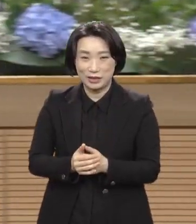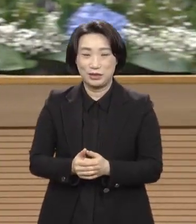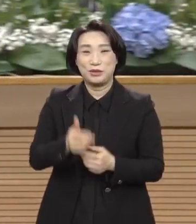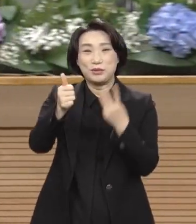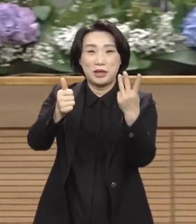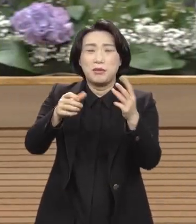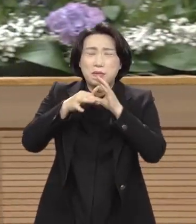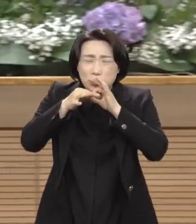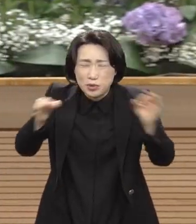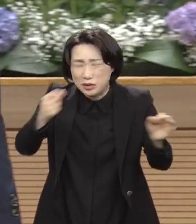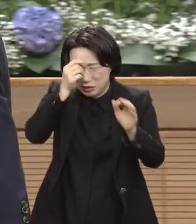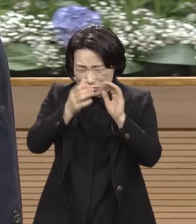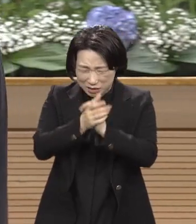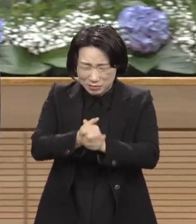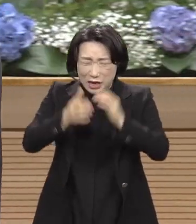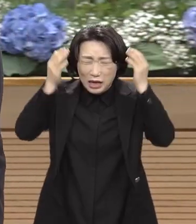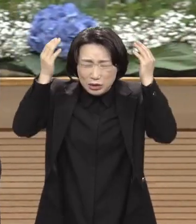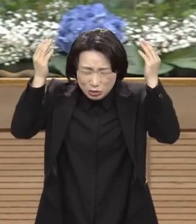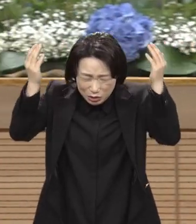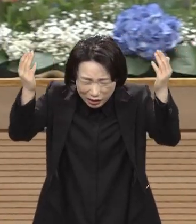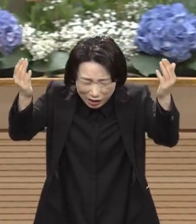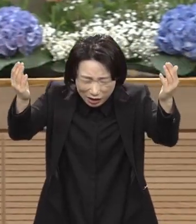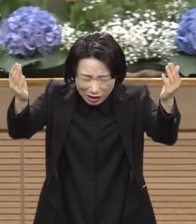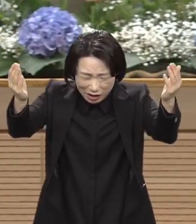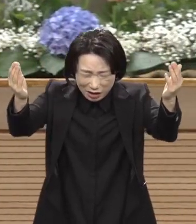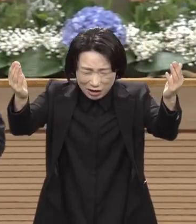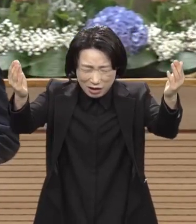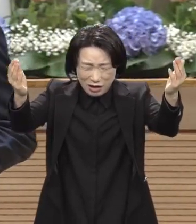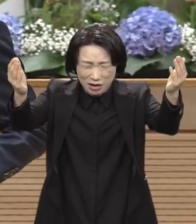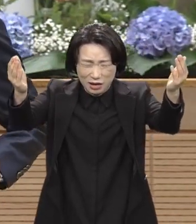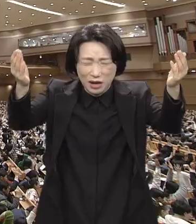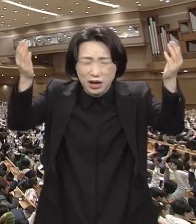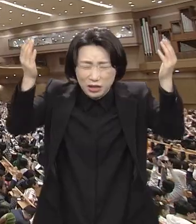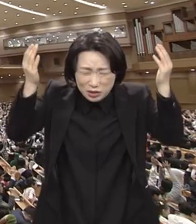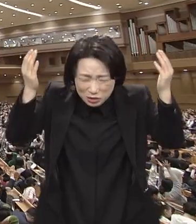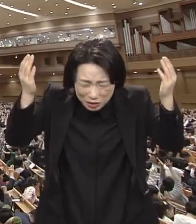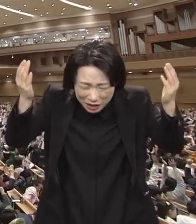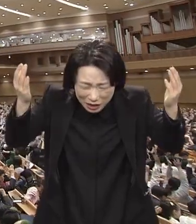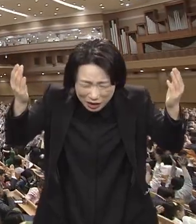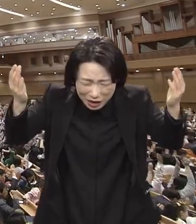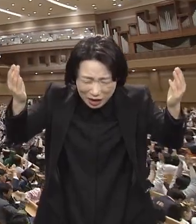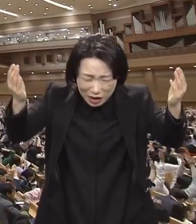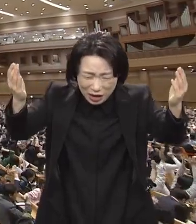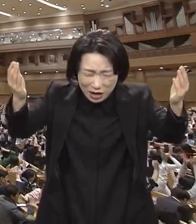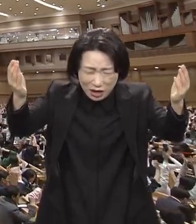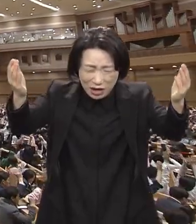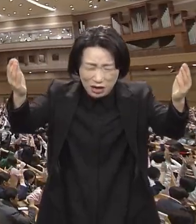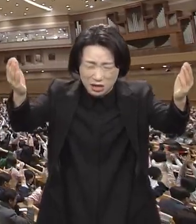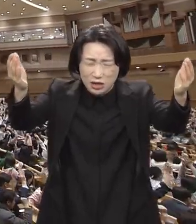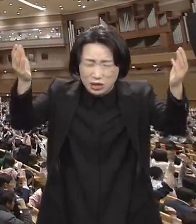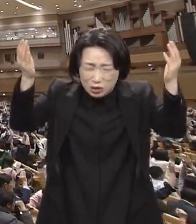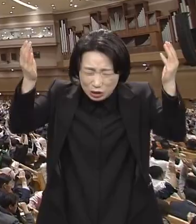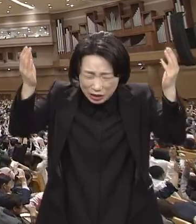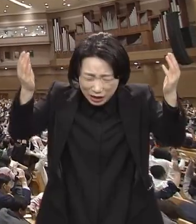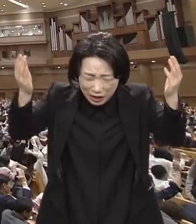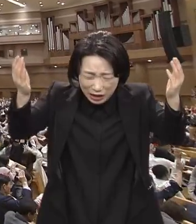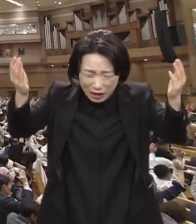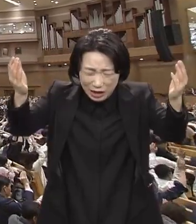삼창하고 기도하시겠습니다 주여 주여 주여 주여